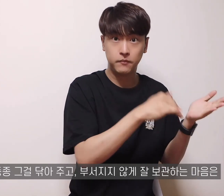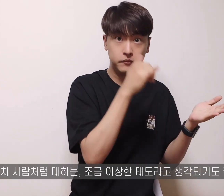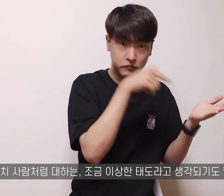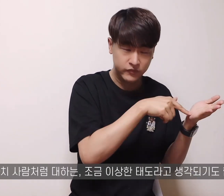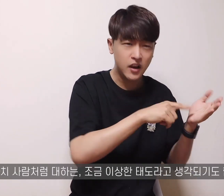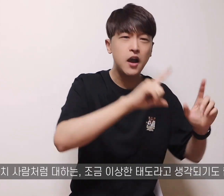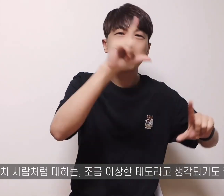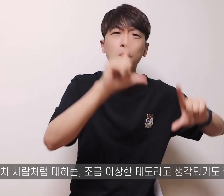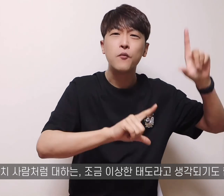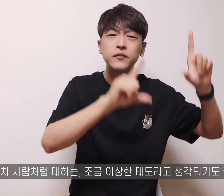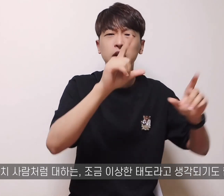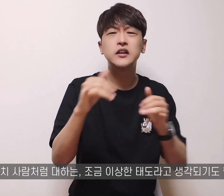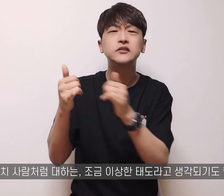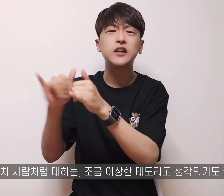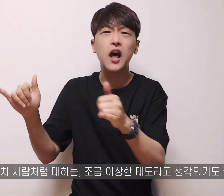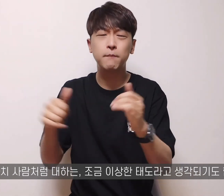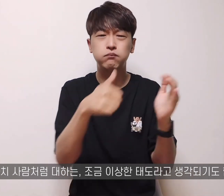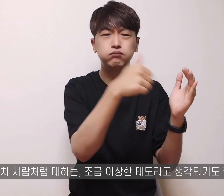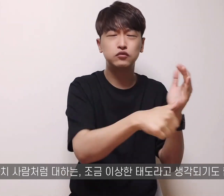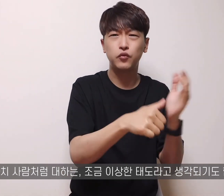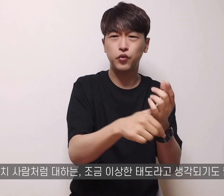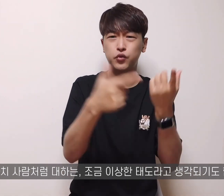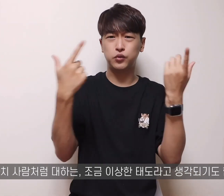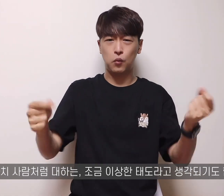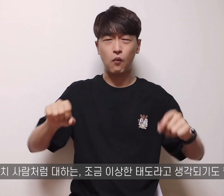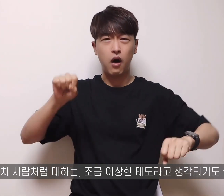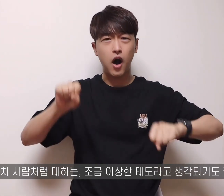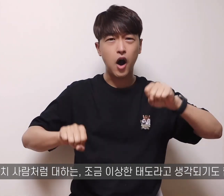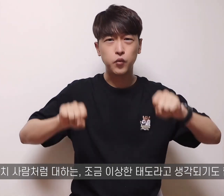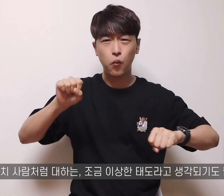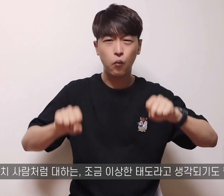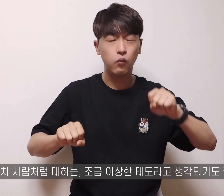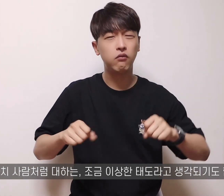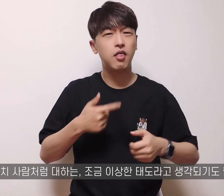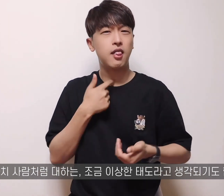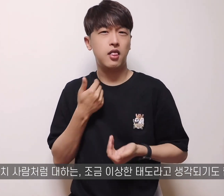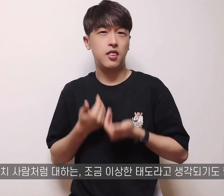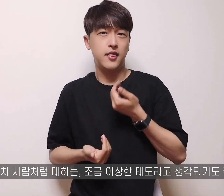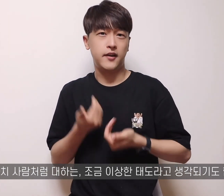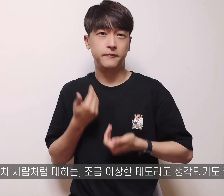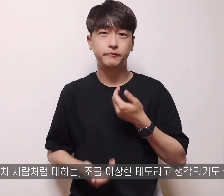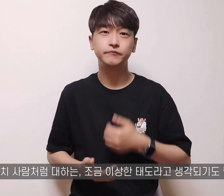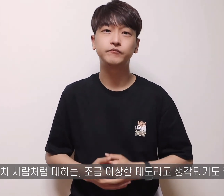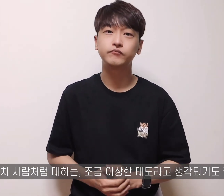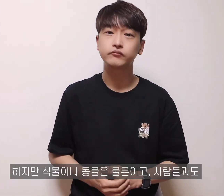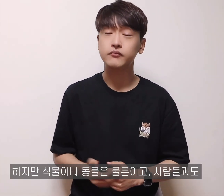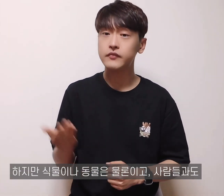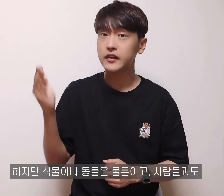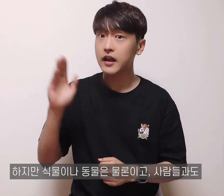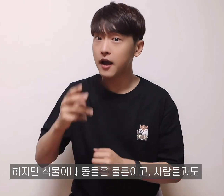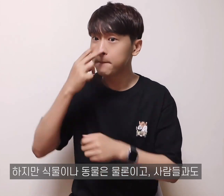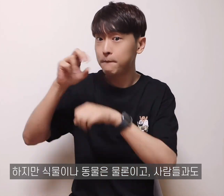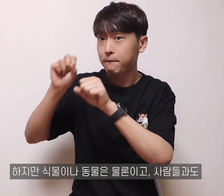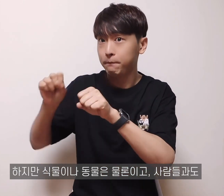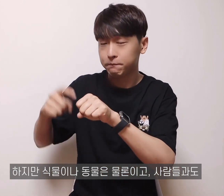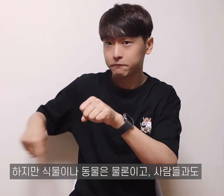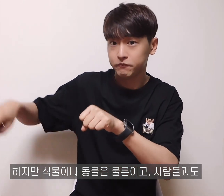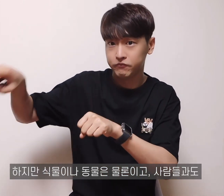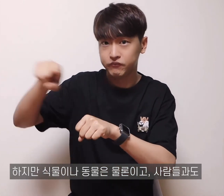사물을 마치 사람처럼 대하는 좀 이상한 태도라고 생각되기도 합니다 하지만 식물이나 동물은 물론이고